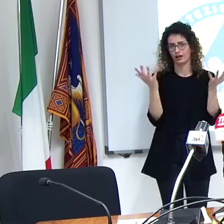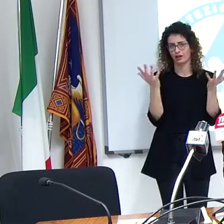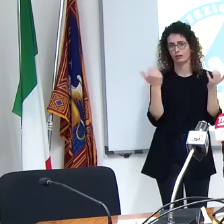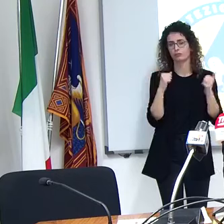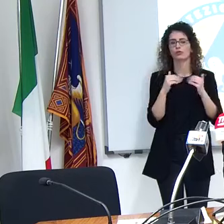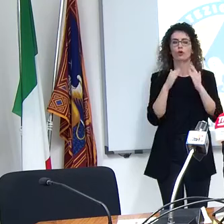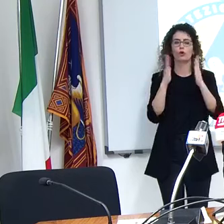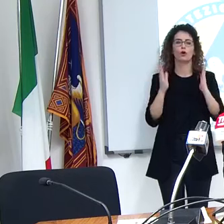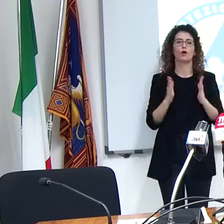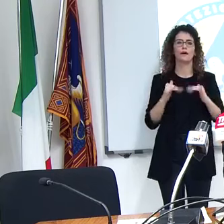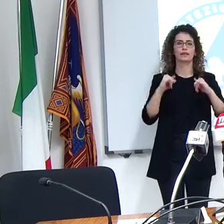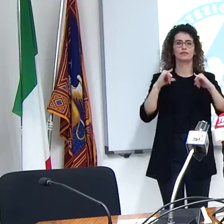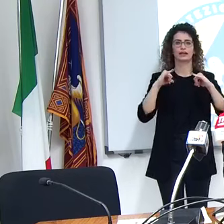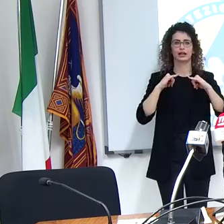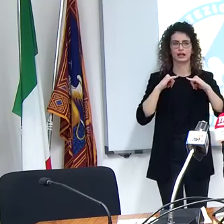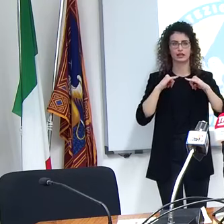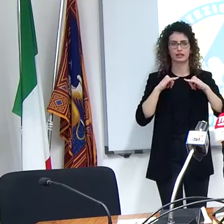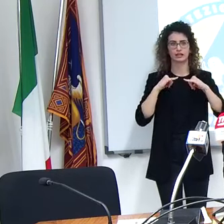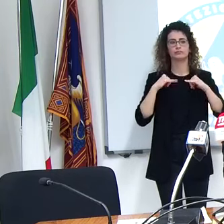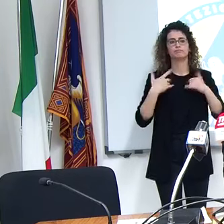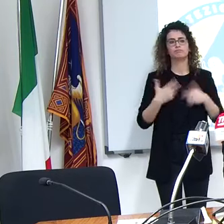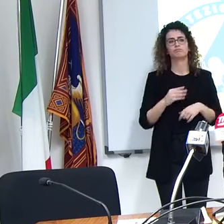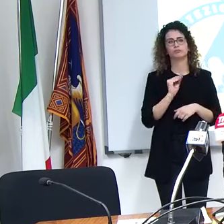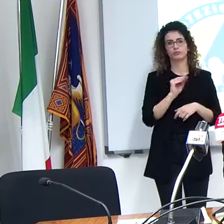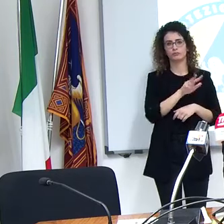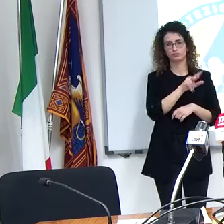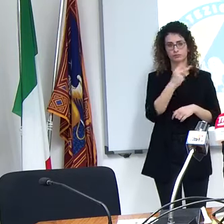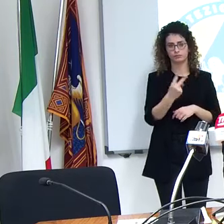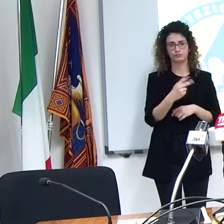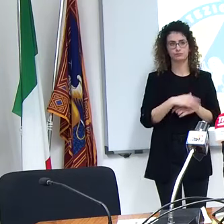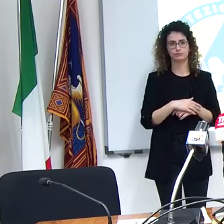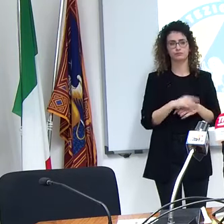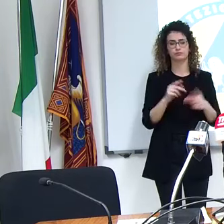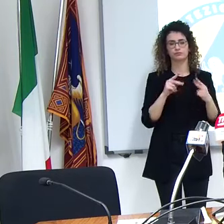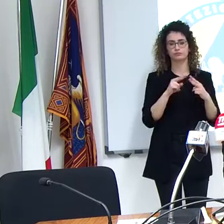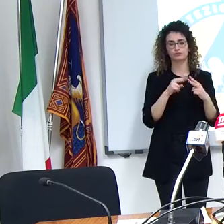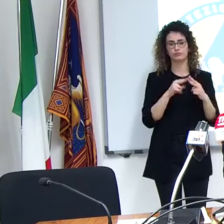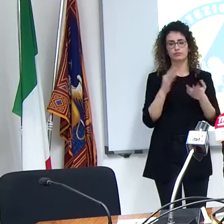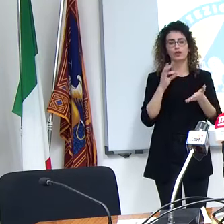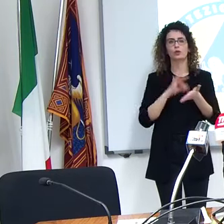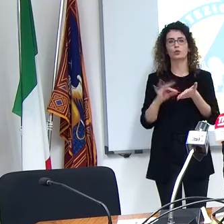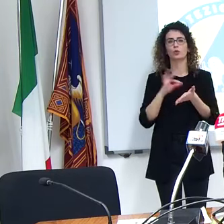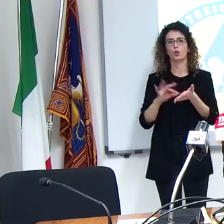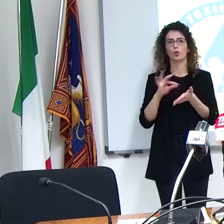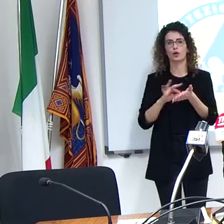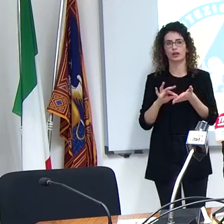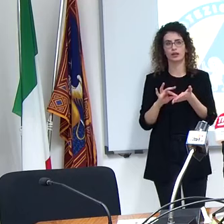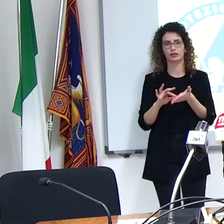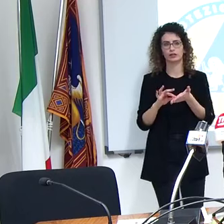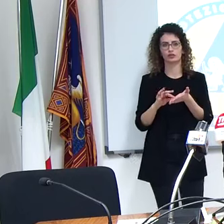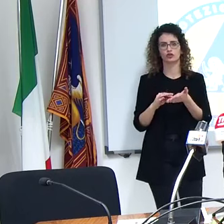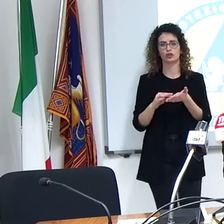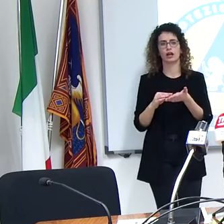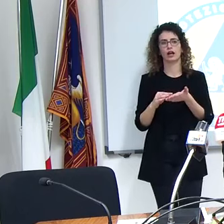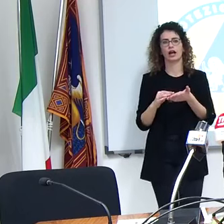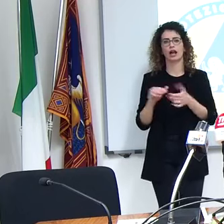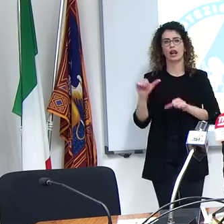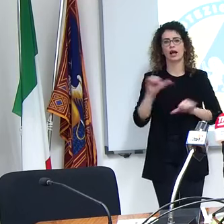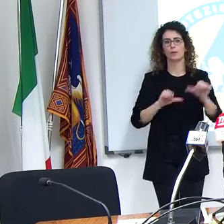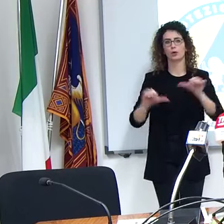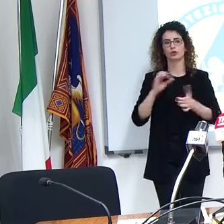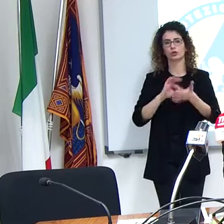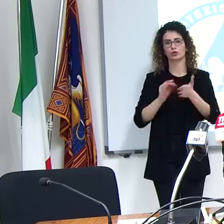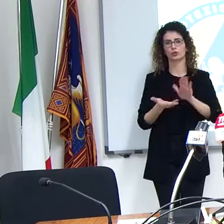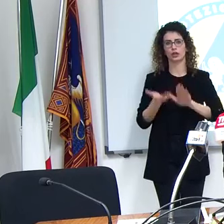vacanza bene passo subito alla seconda per quanto riguarda la scuola i laboratori delle superiori